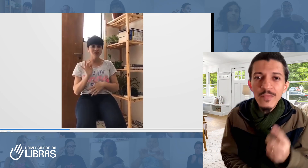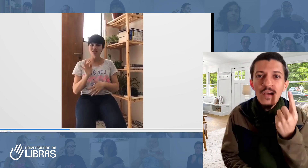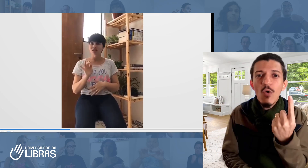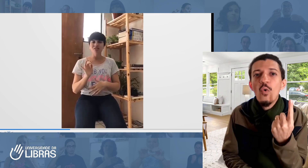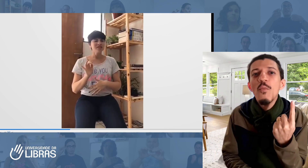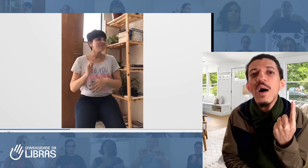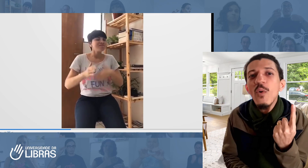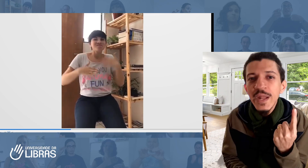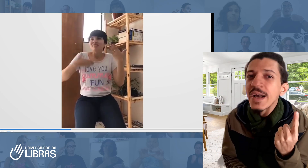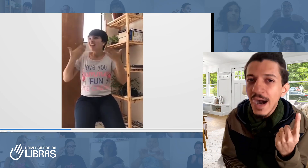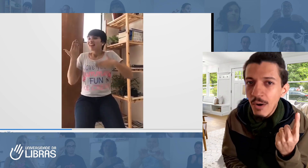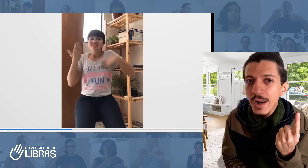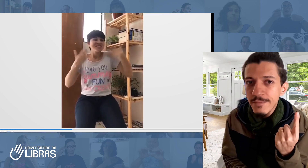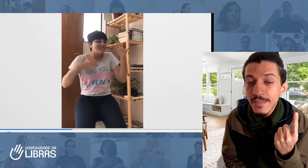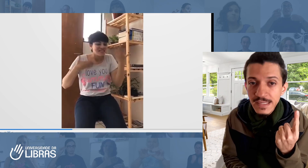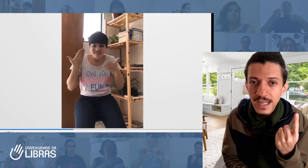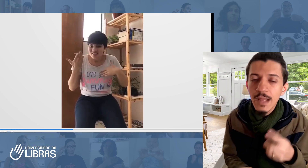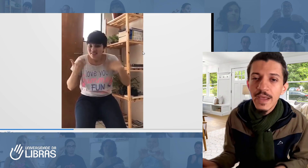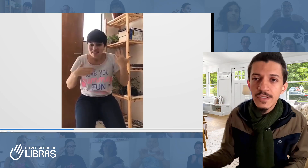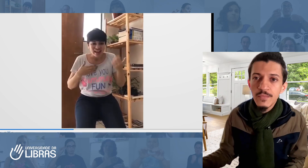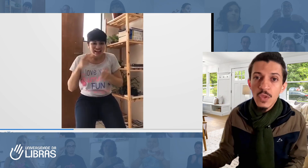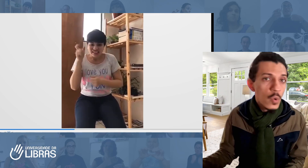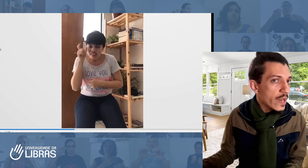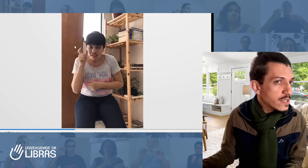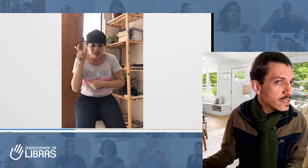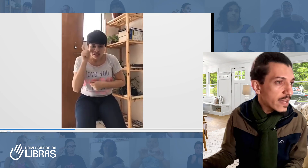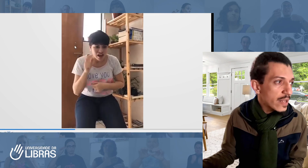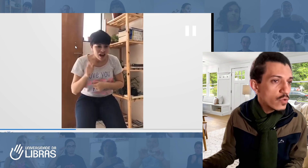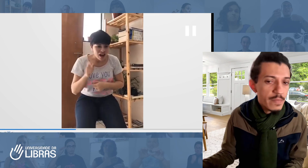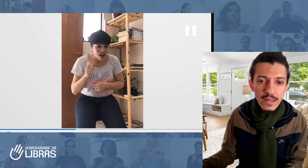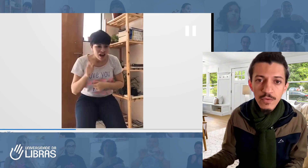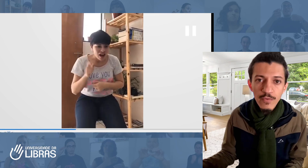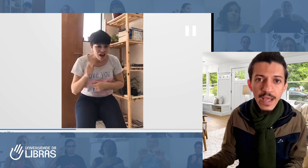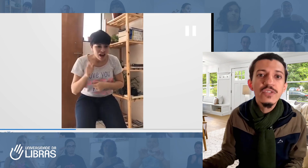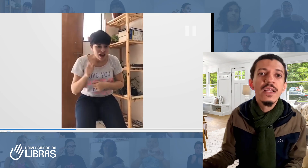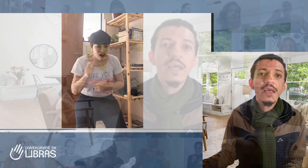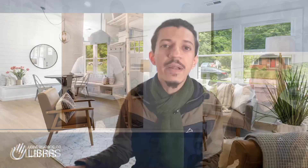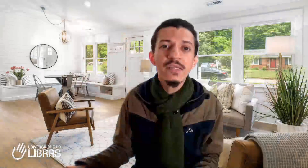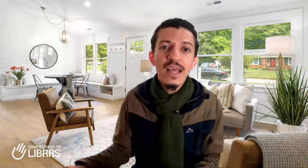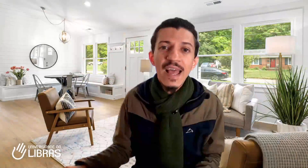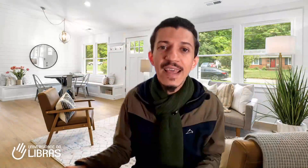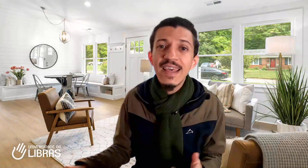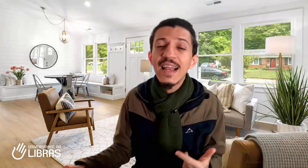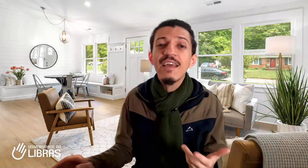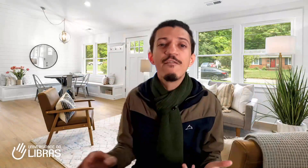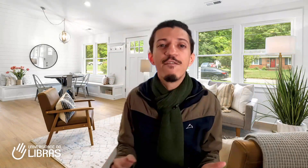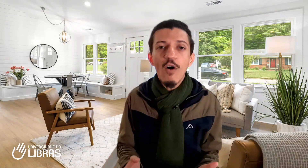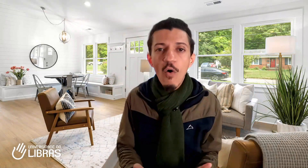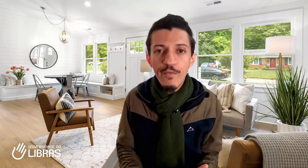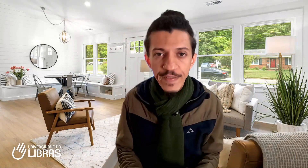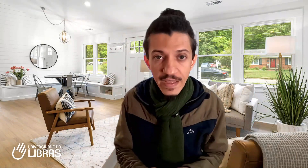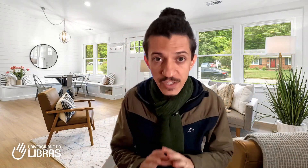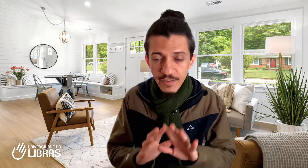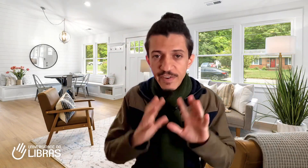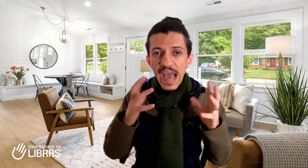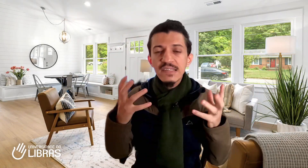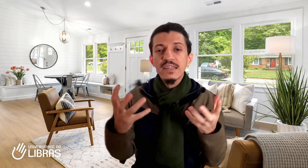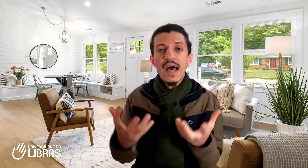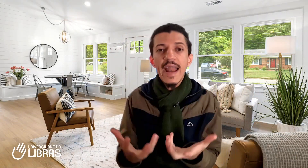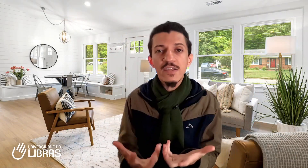Uma única aula. Exatamente. O grande segredo do método fluente em Libras é que ele envolve diversas áreas do